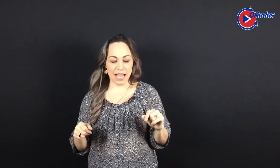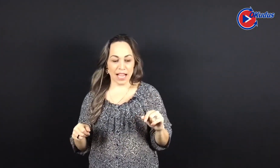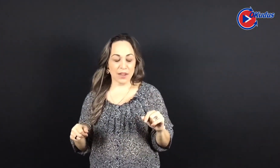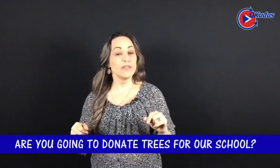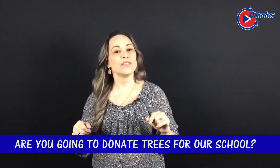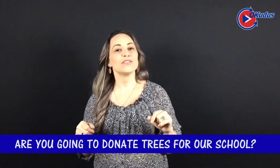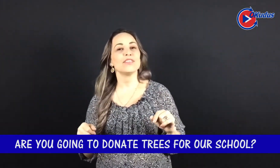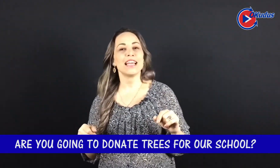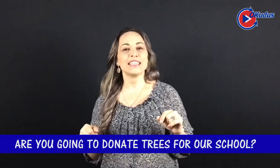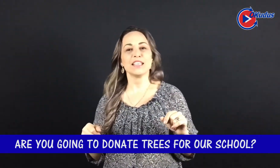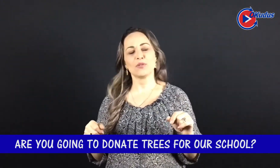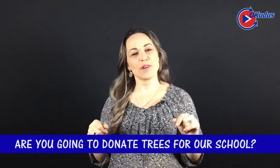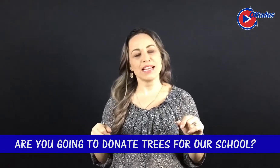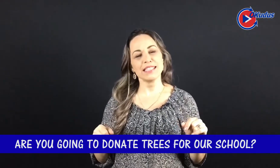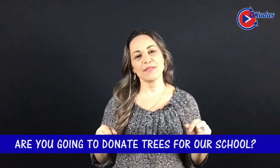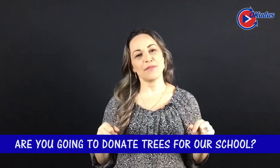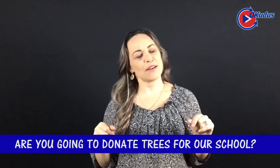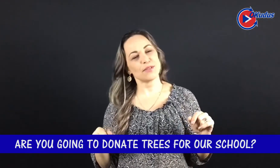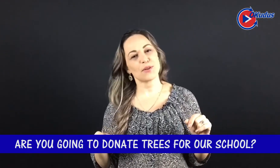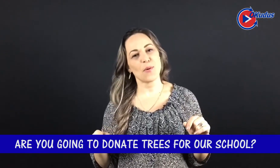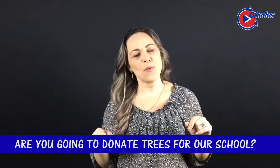are you going to donate trees for our school?